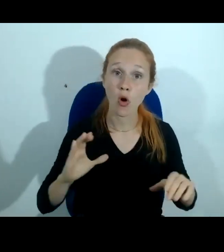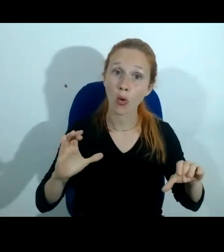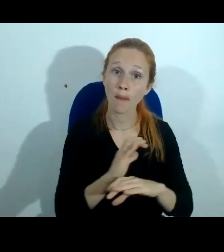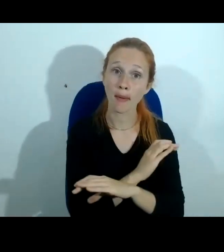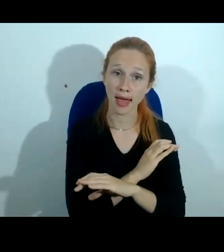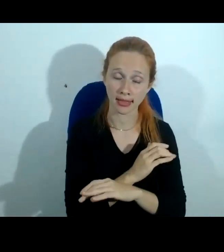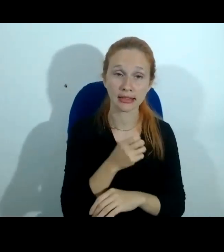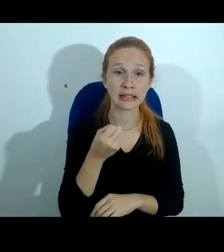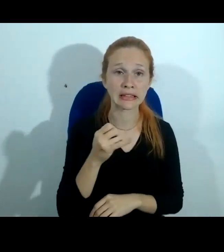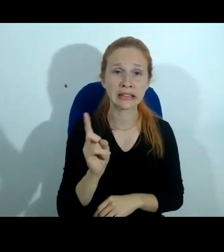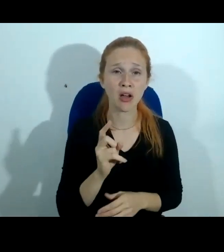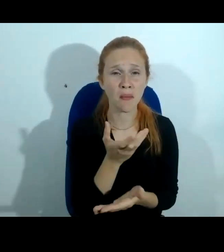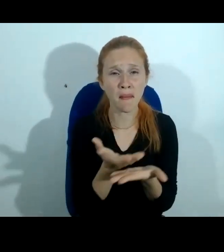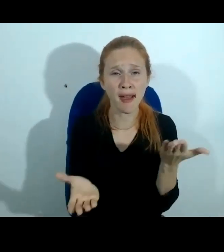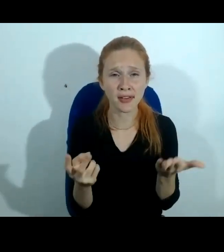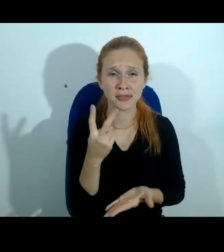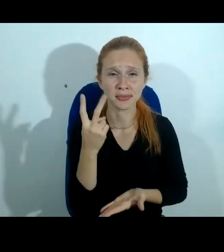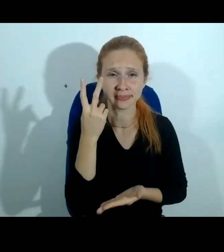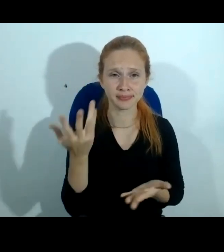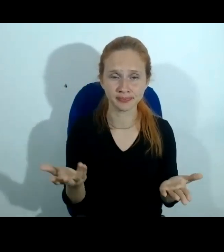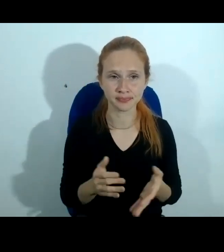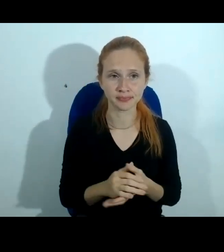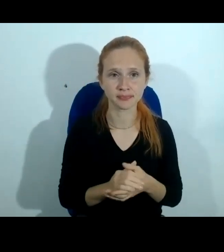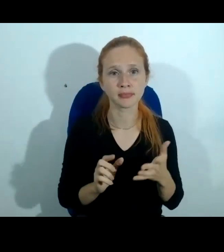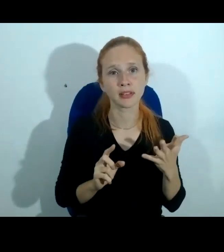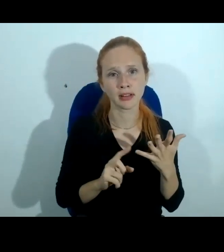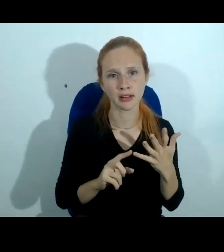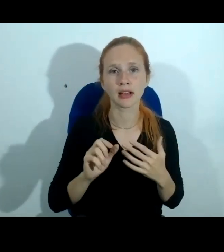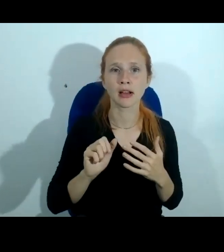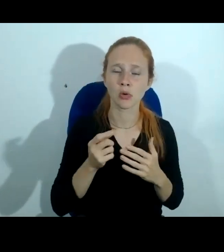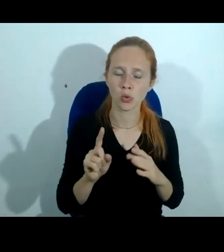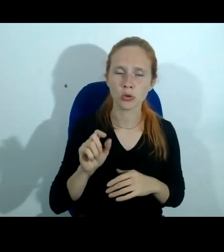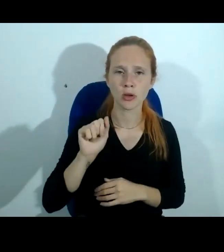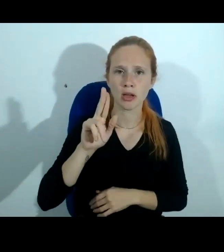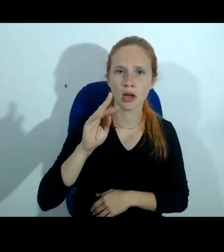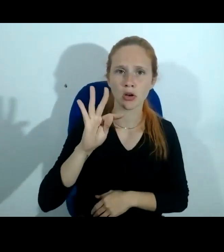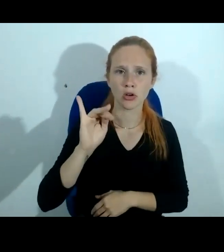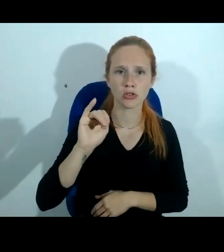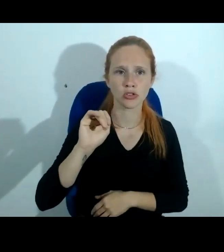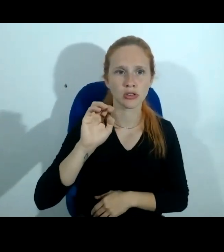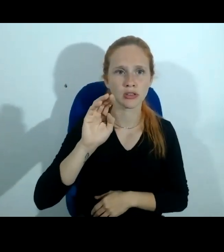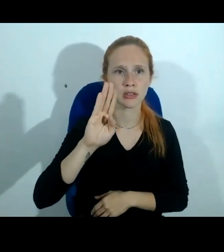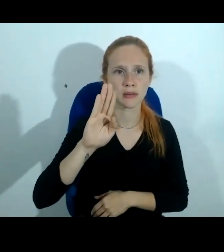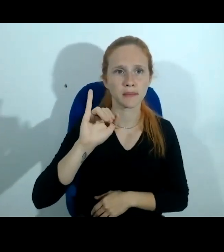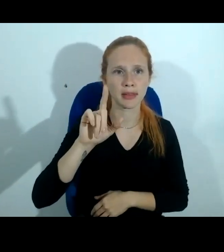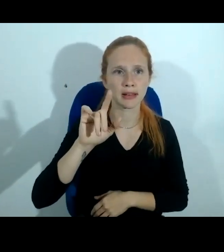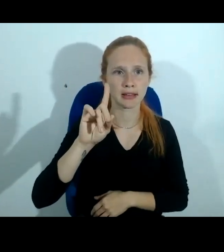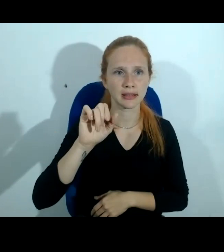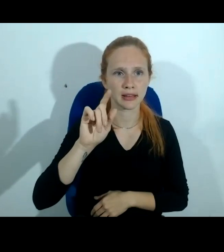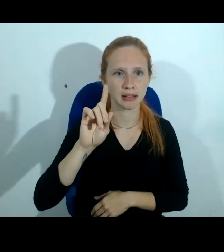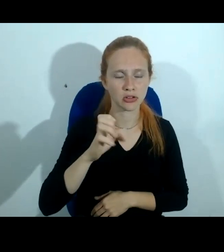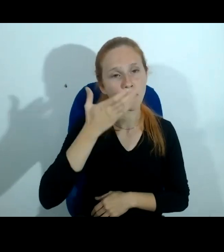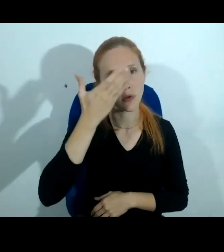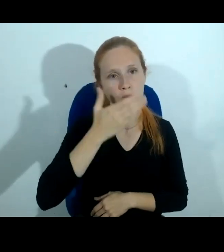credibilidade perde valor e a auditabilidade quer dizer isso faz parte da ampla defesa do contraditório toda aquela prova digital